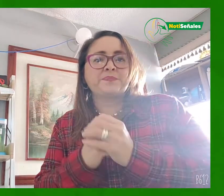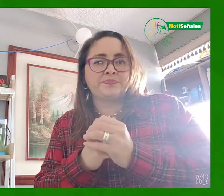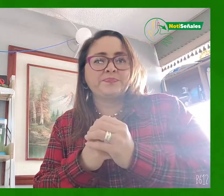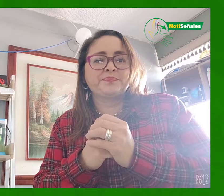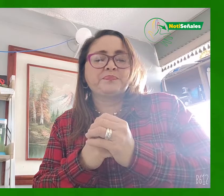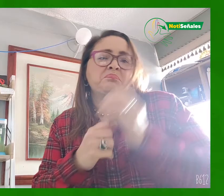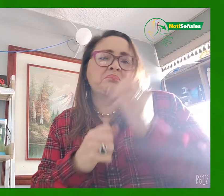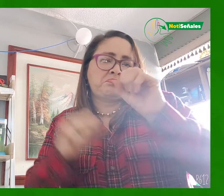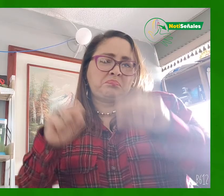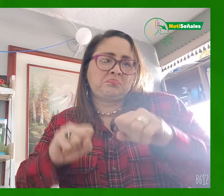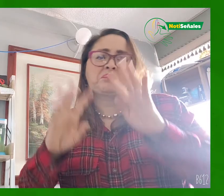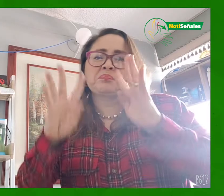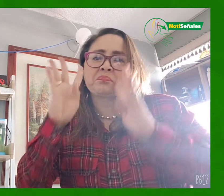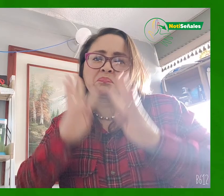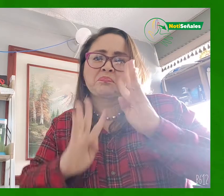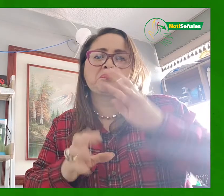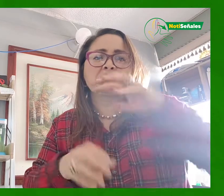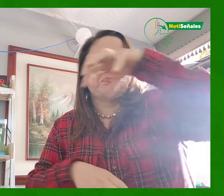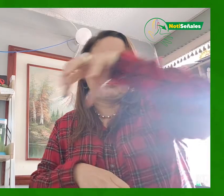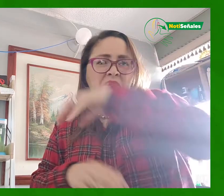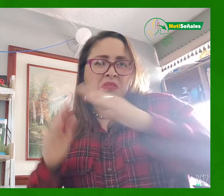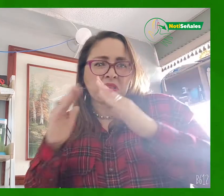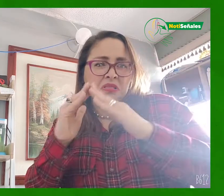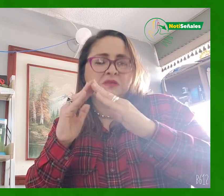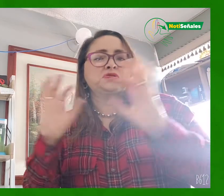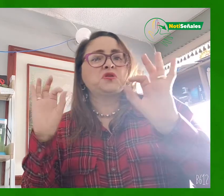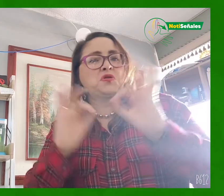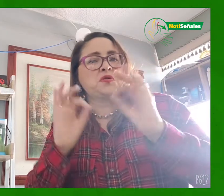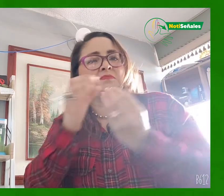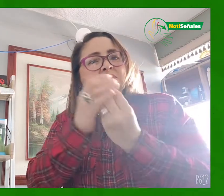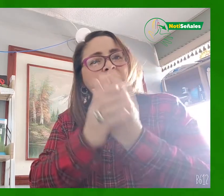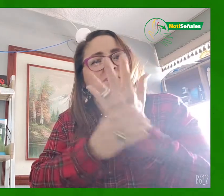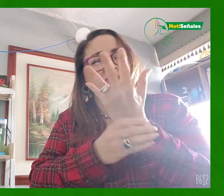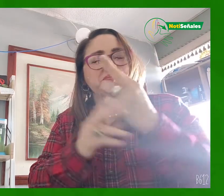usadas como decoraciones en el hogar o como macetas para plantas. Aquí están.